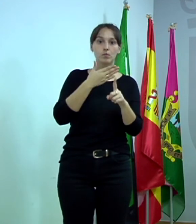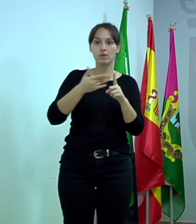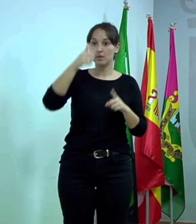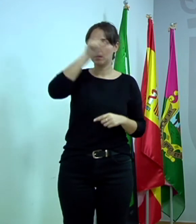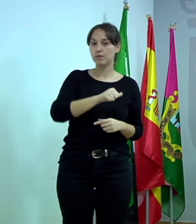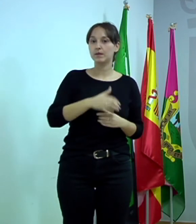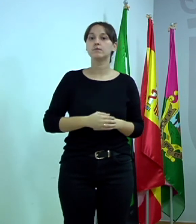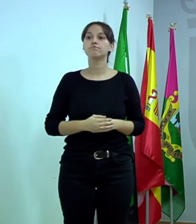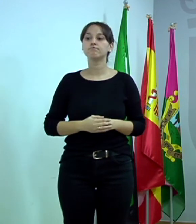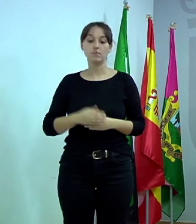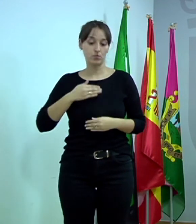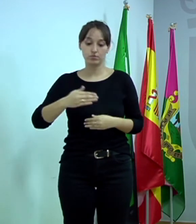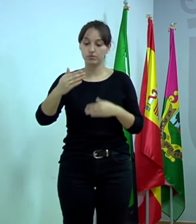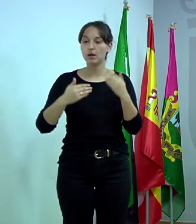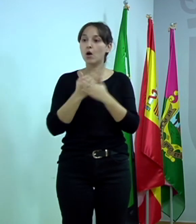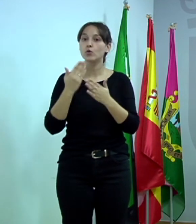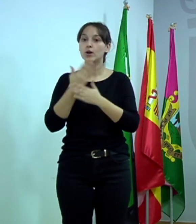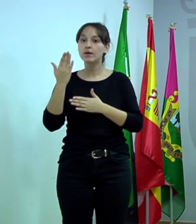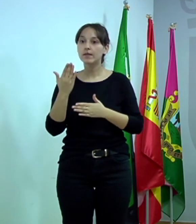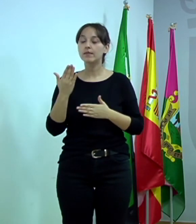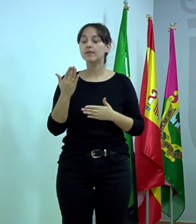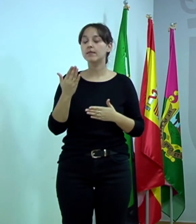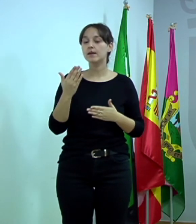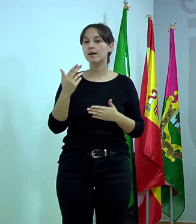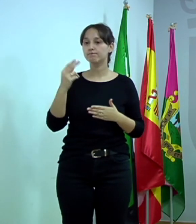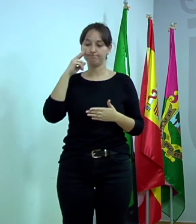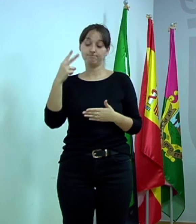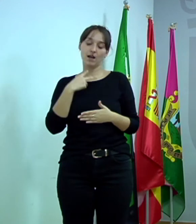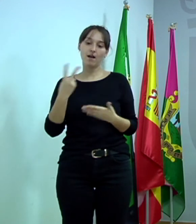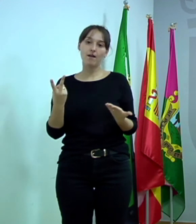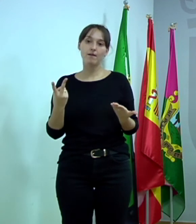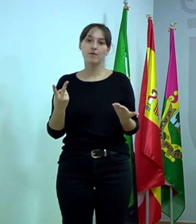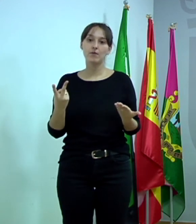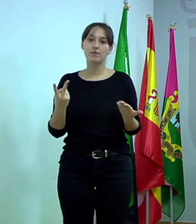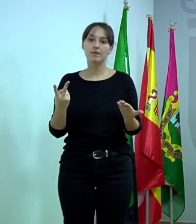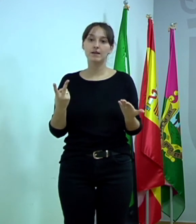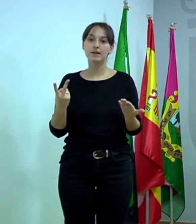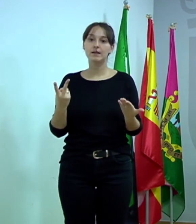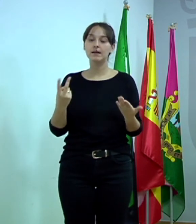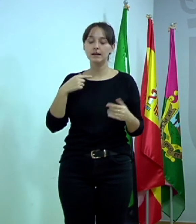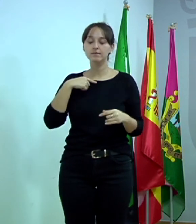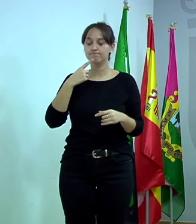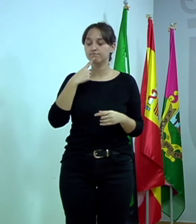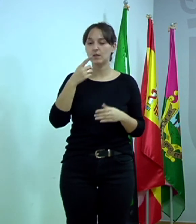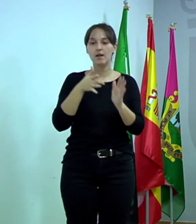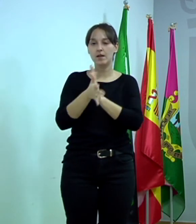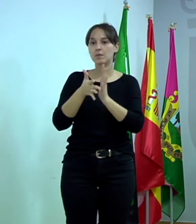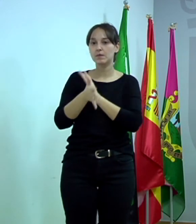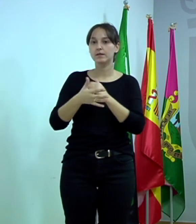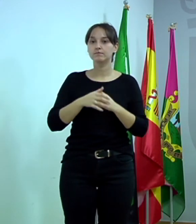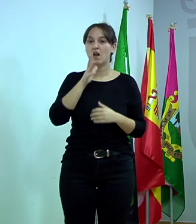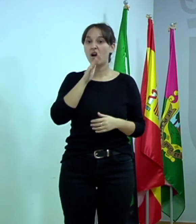en unos días, más adelante, y te voy a dar toda la valoración. Ya sabéis que ahora llevamos 39 asesinadas en España, 1.077 desde